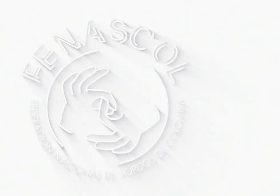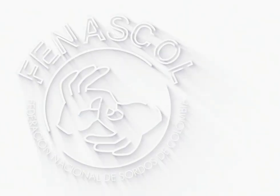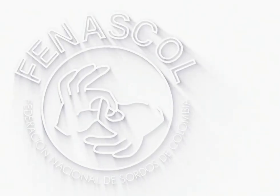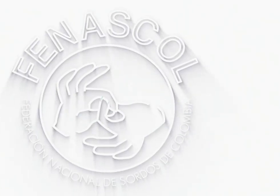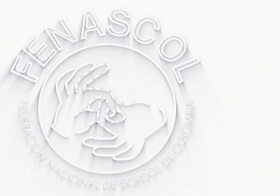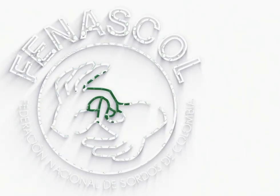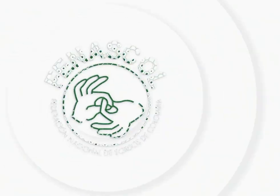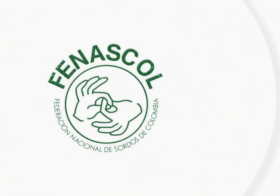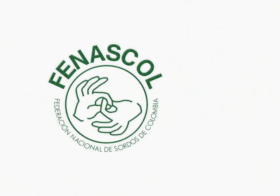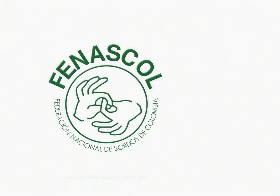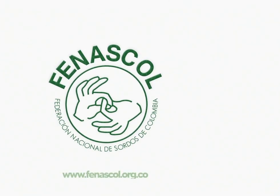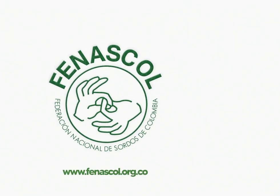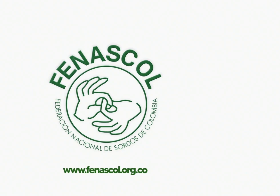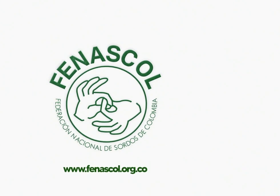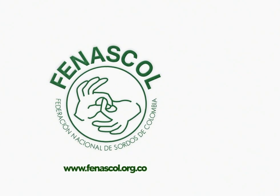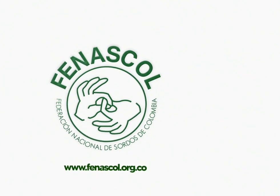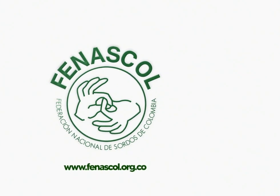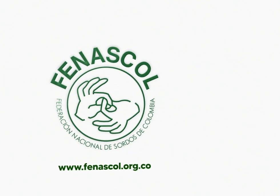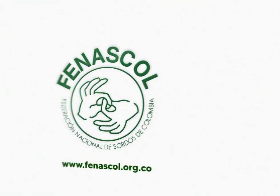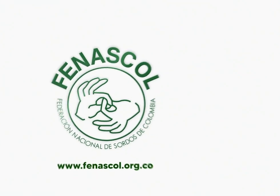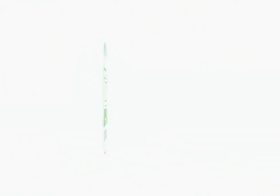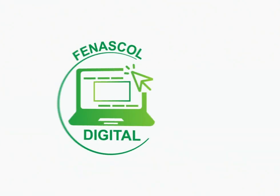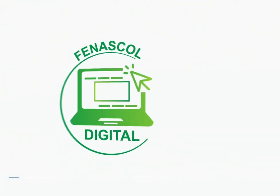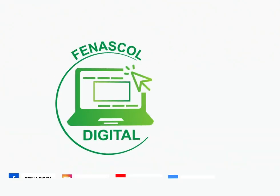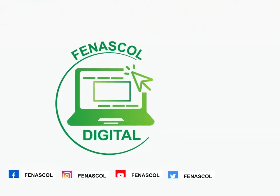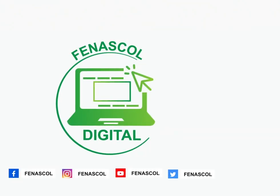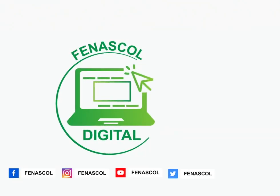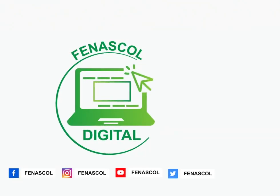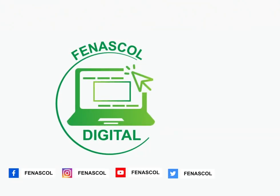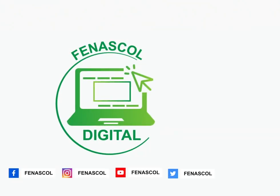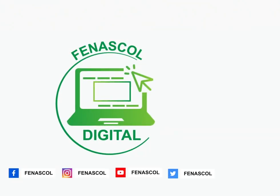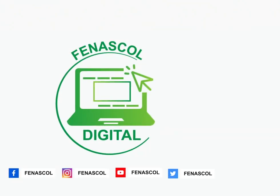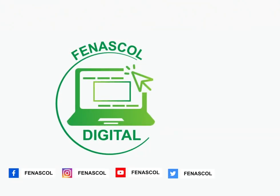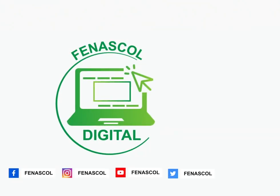you y y y Gracias por ver el video